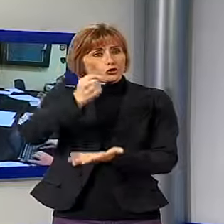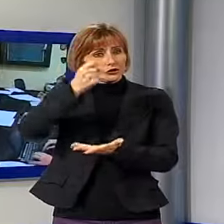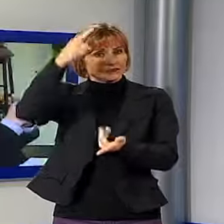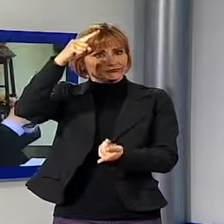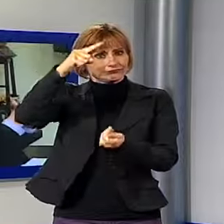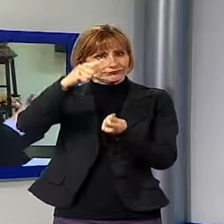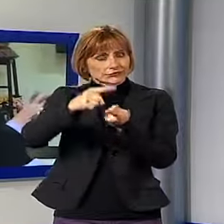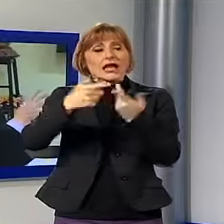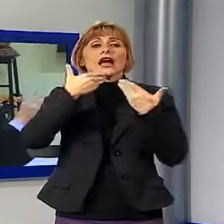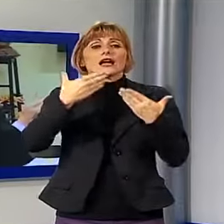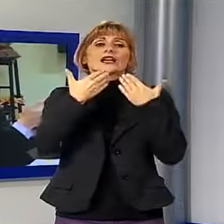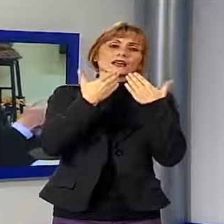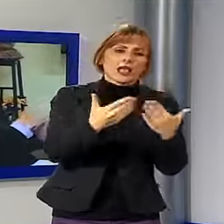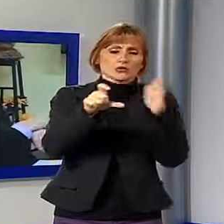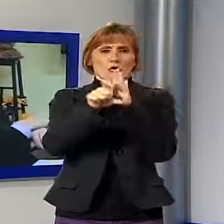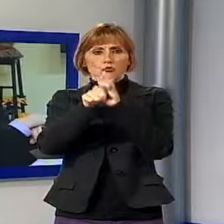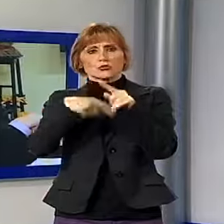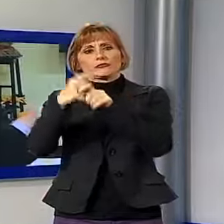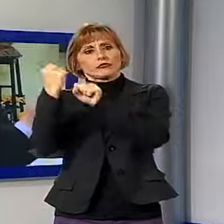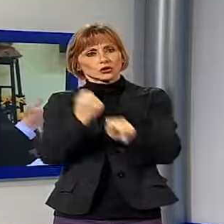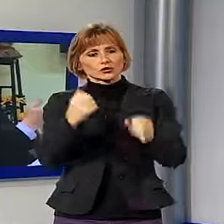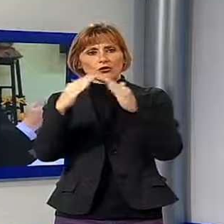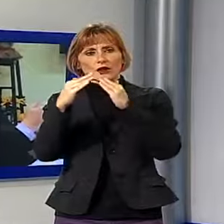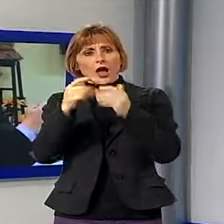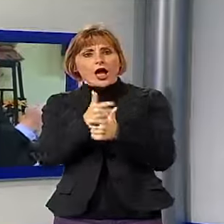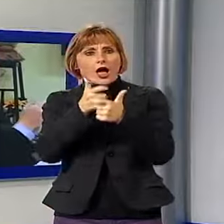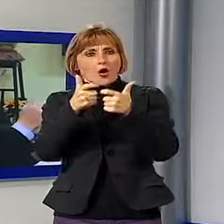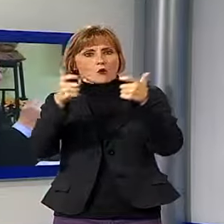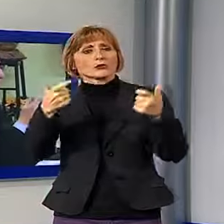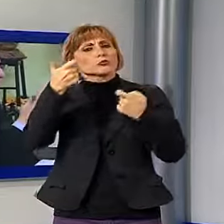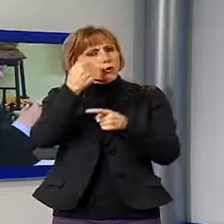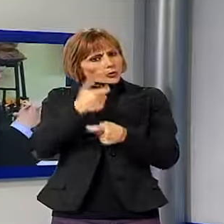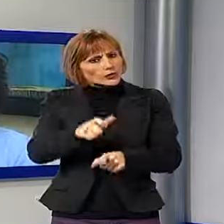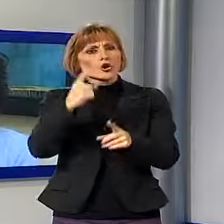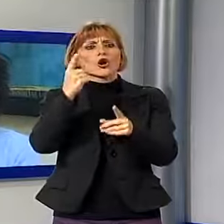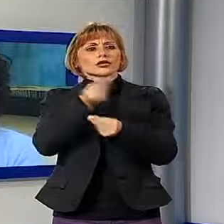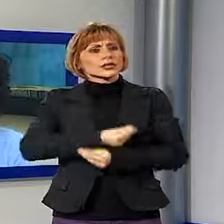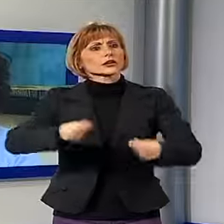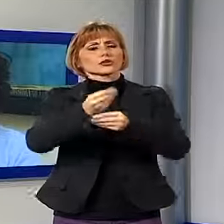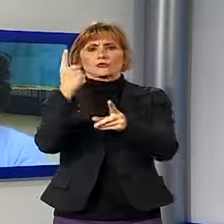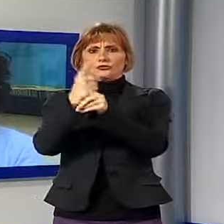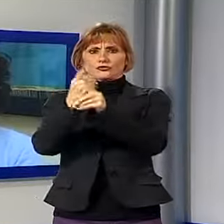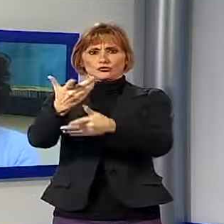Fondazione Casa sarà incentivato anche perché il territorio ne ha bisogno. Questo anno fino a